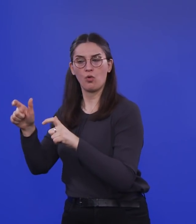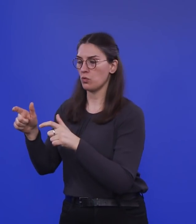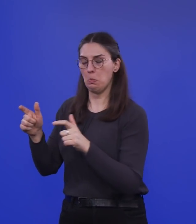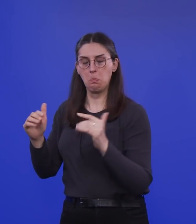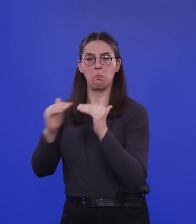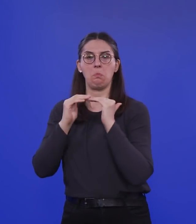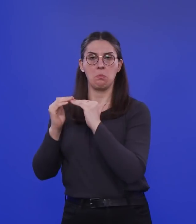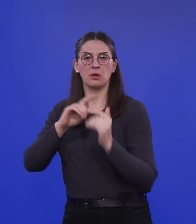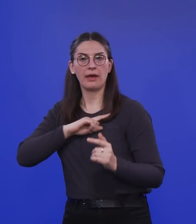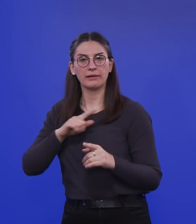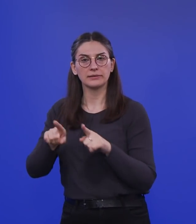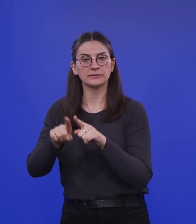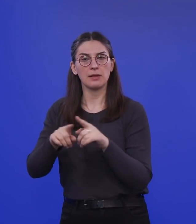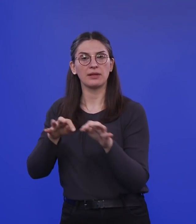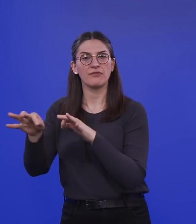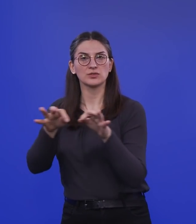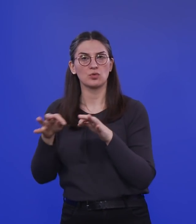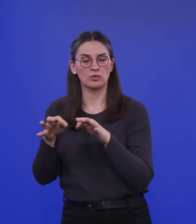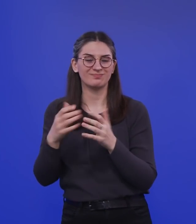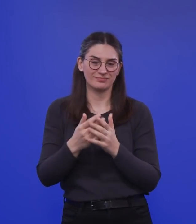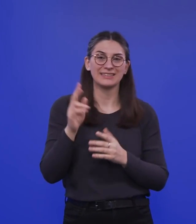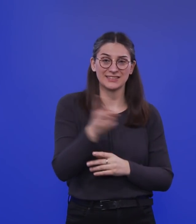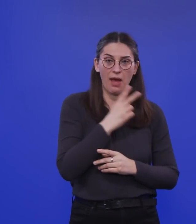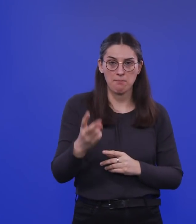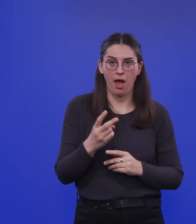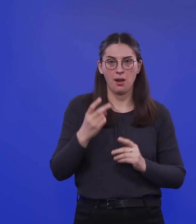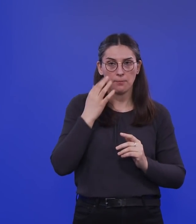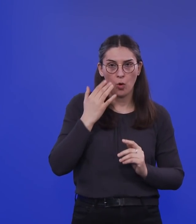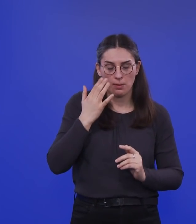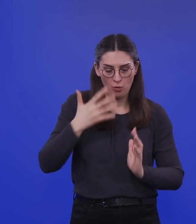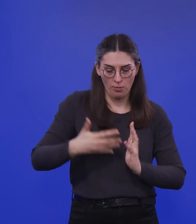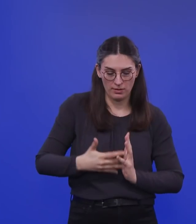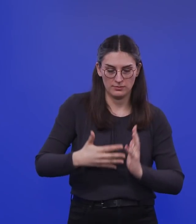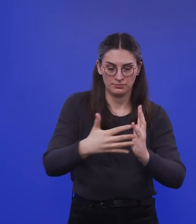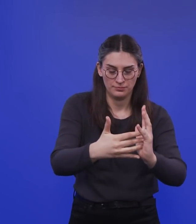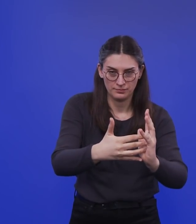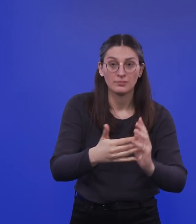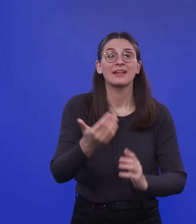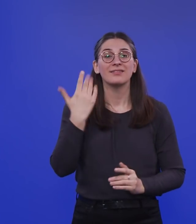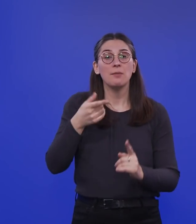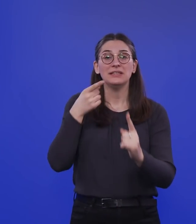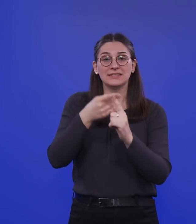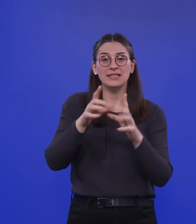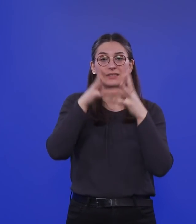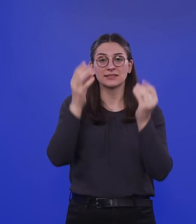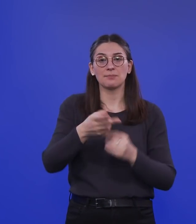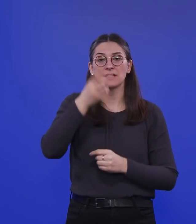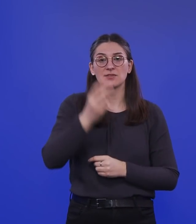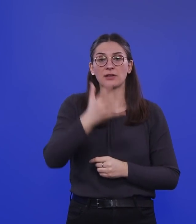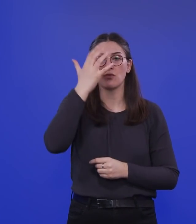in zwei Runden Proben genommen in Österreich. Das Ziel war damals 250 Schulen zu beproben,